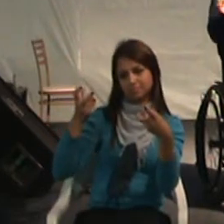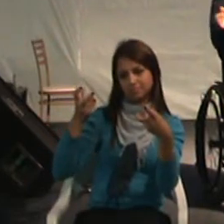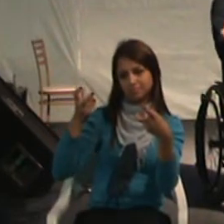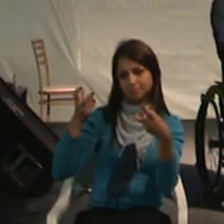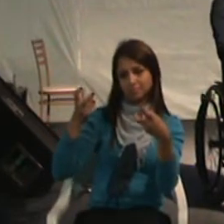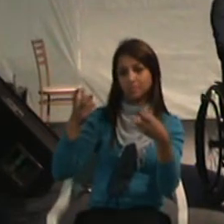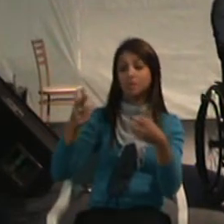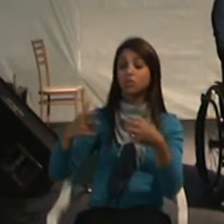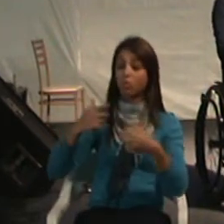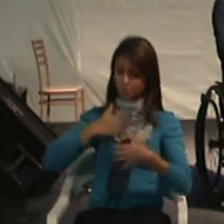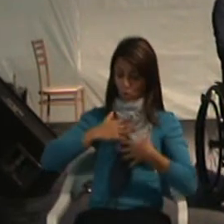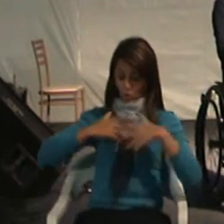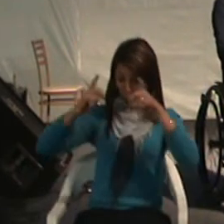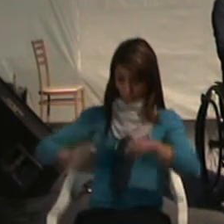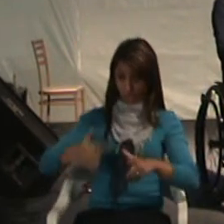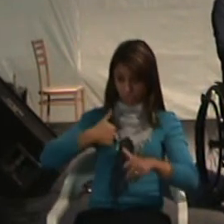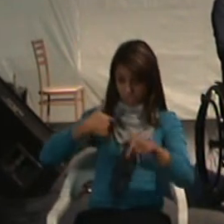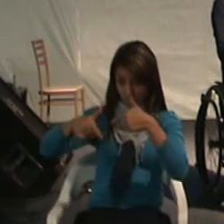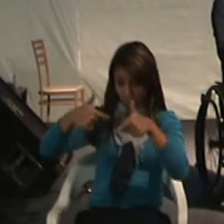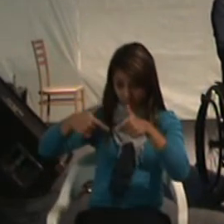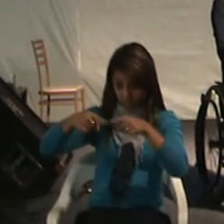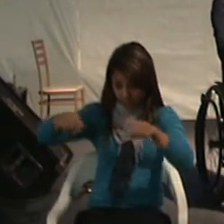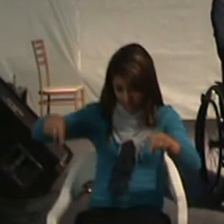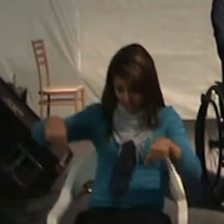setor em que vocês trabalham,